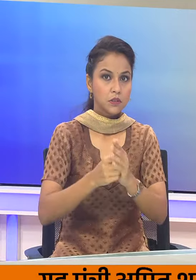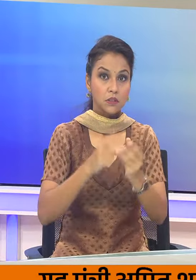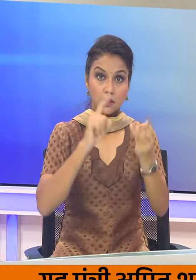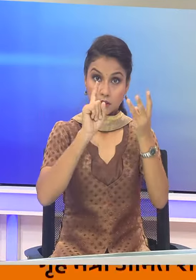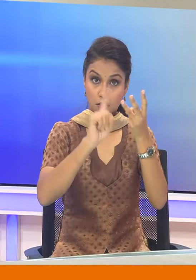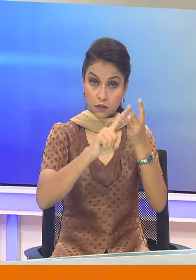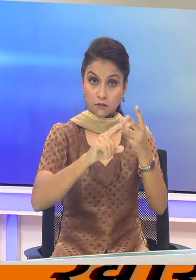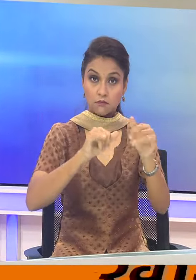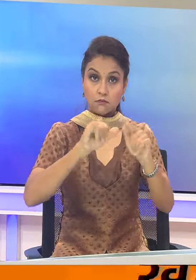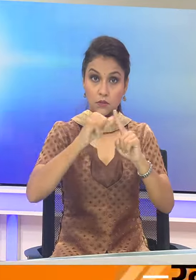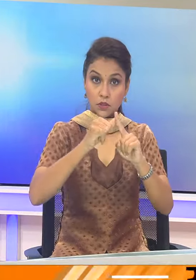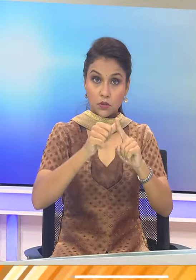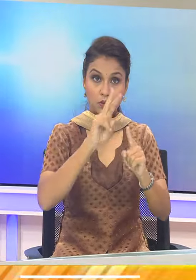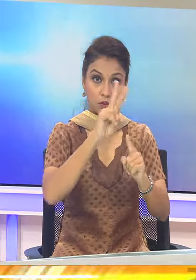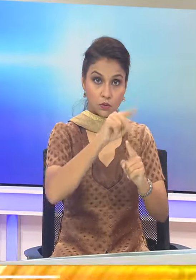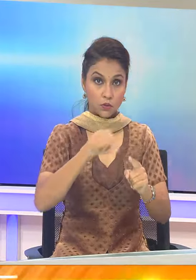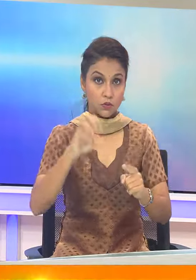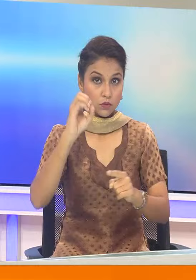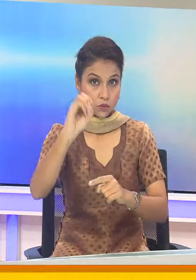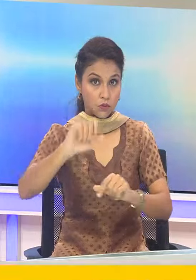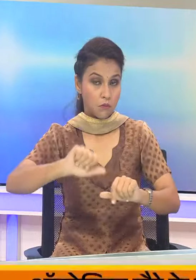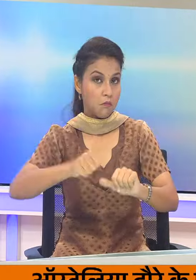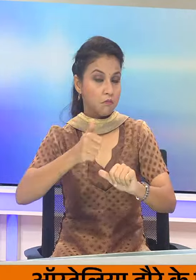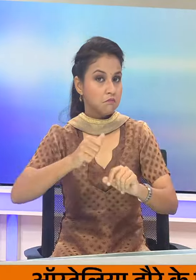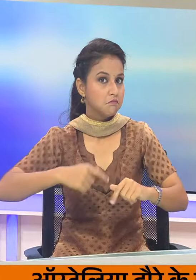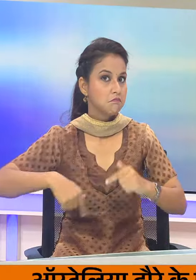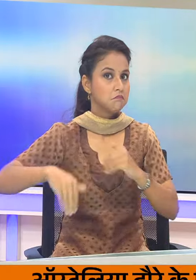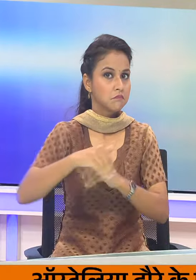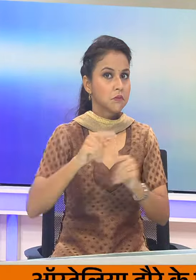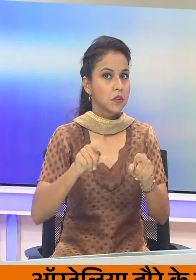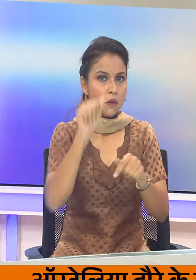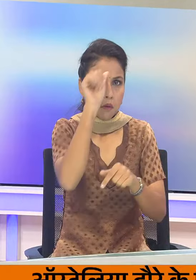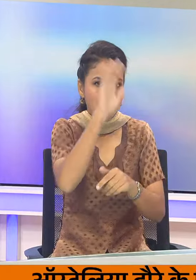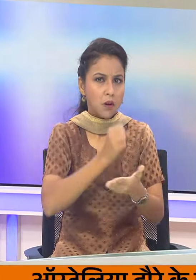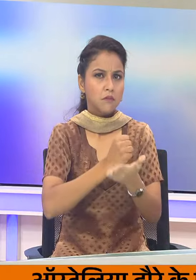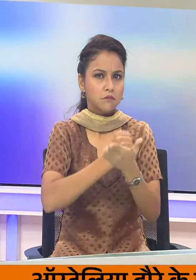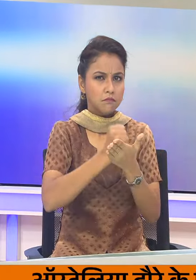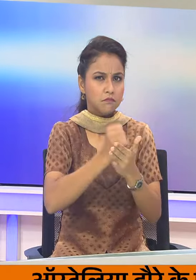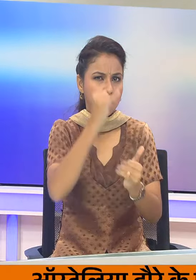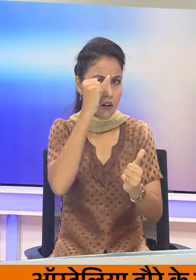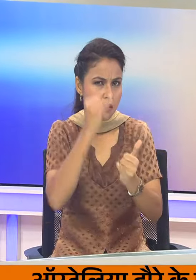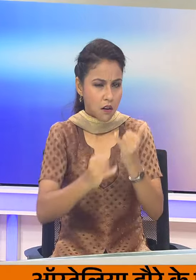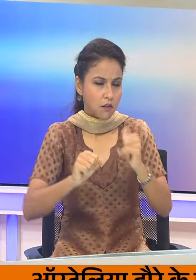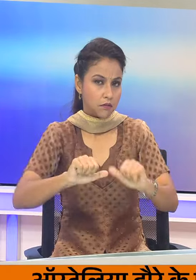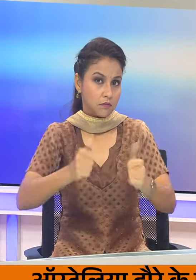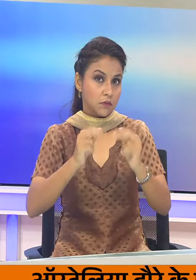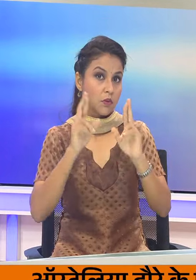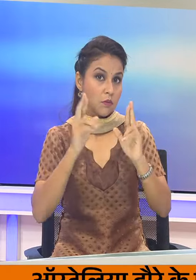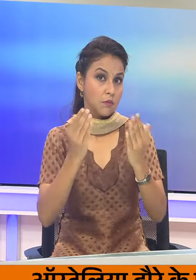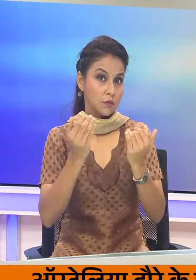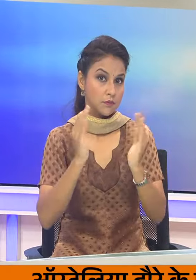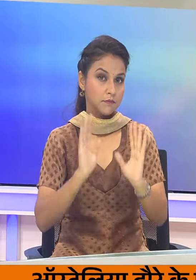माच की सीरीव में 20 की अजय बढ़त से आगे है बायत की कोशिश अंदिम टेस्ट को जीतने की होगी